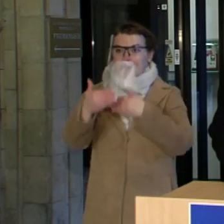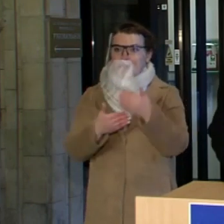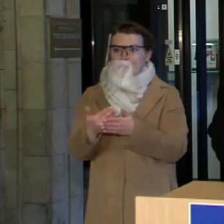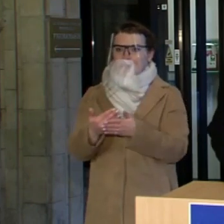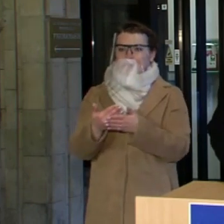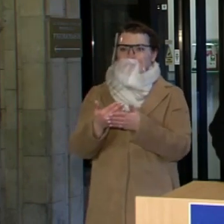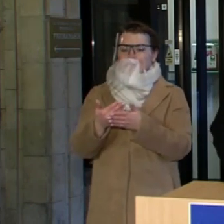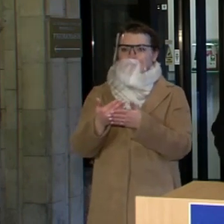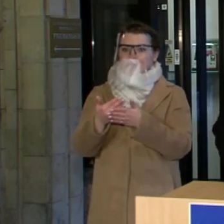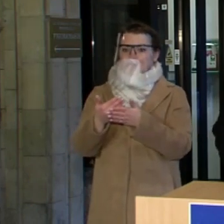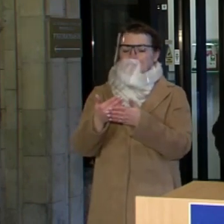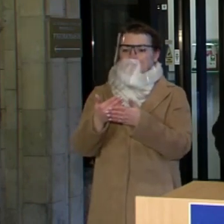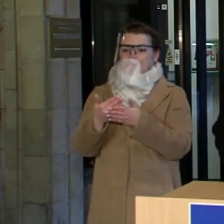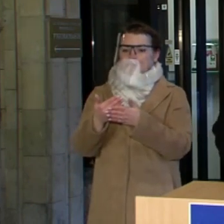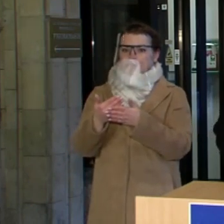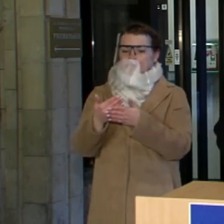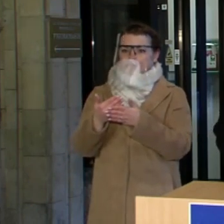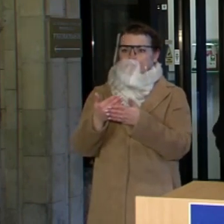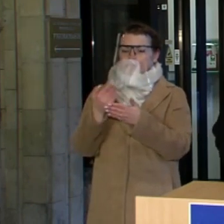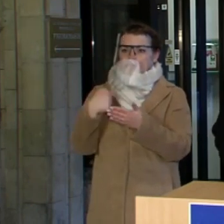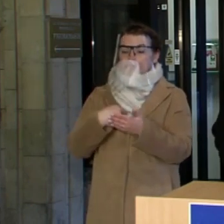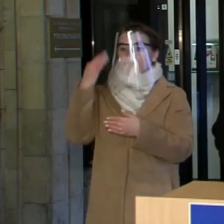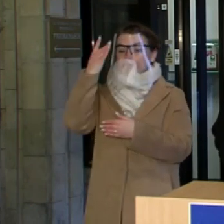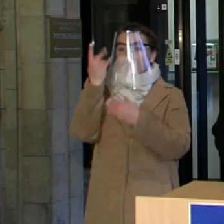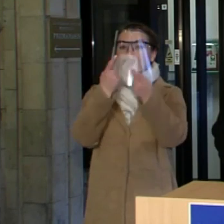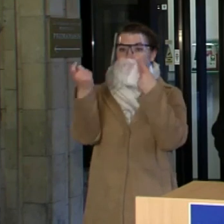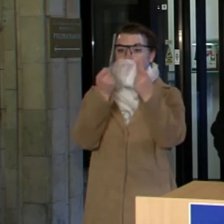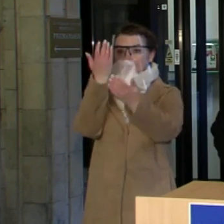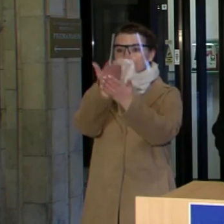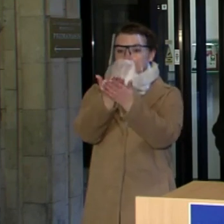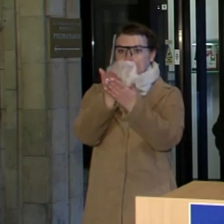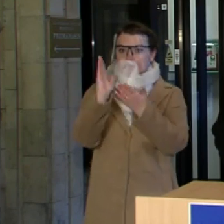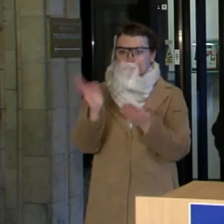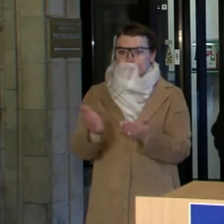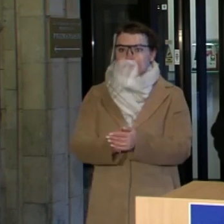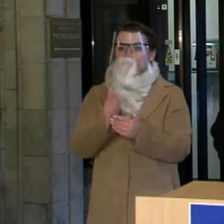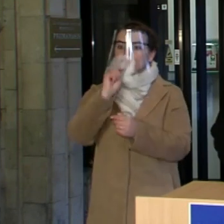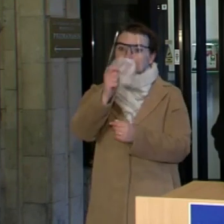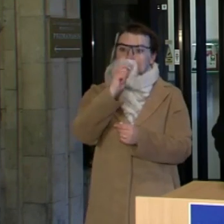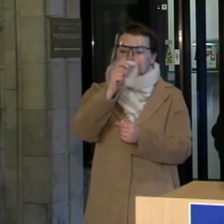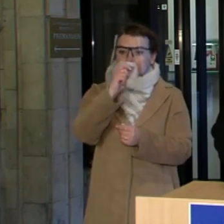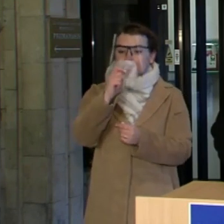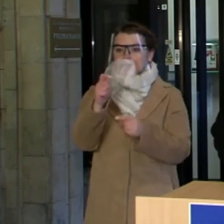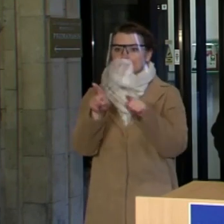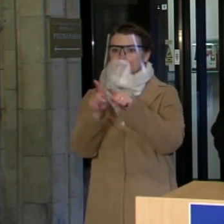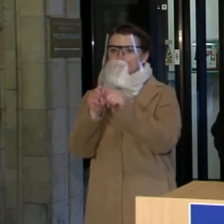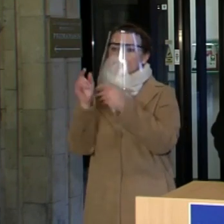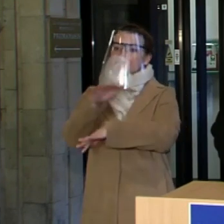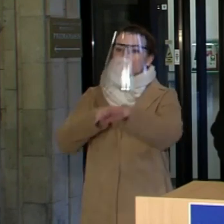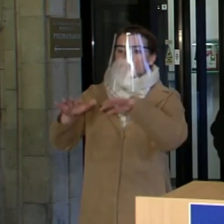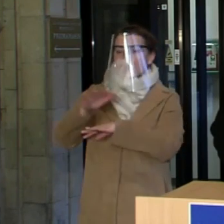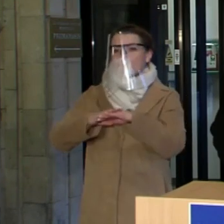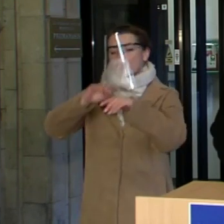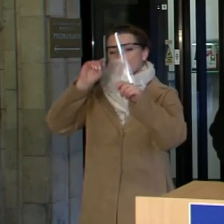jokios tvarkos. Tai manau, kad tokia informacija bus pateikta, ją žurnalistai ir kritišką visuomenę